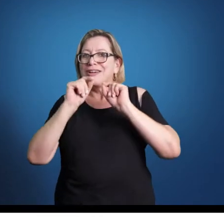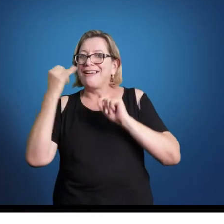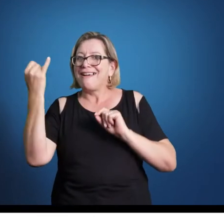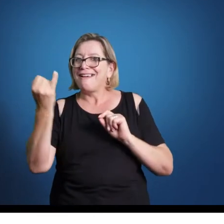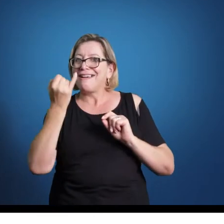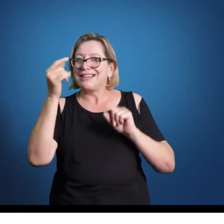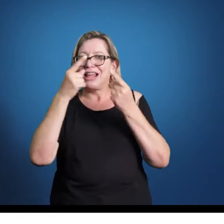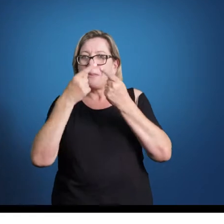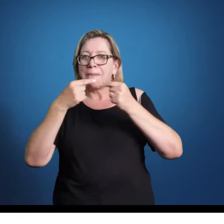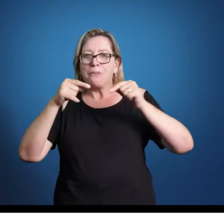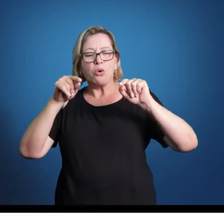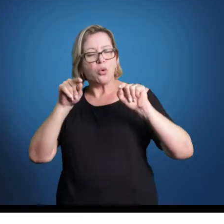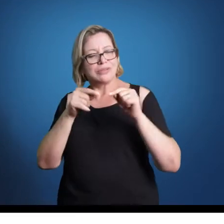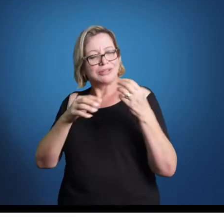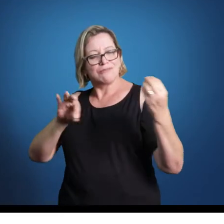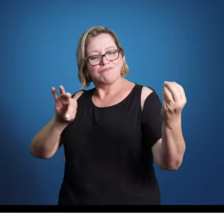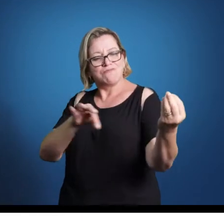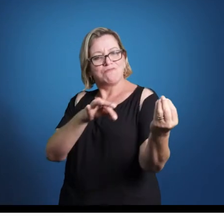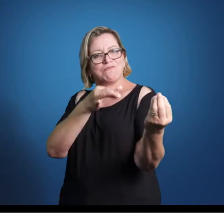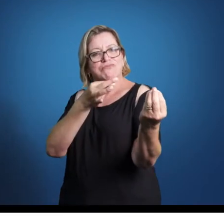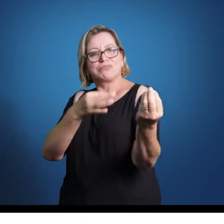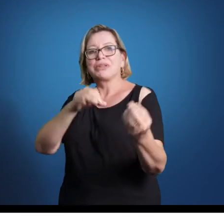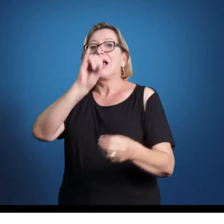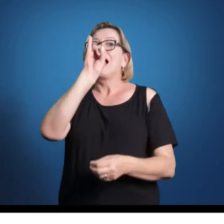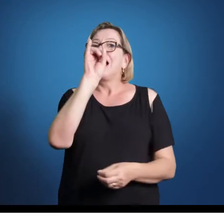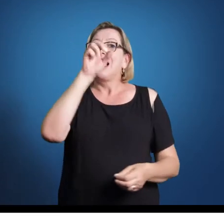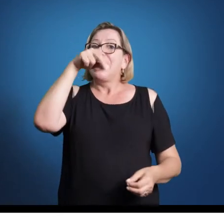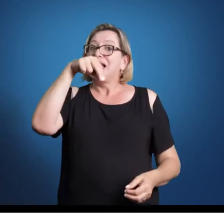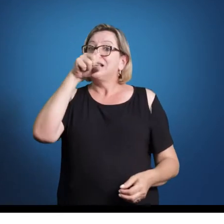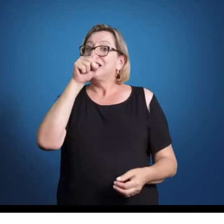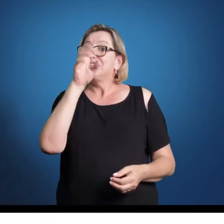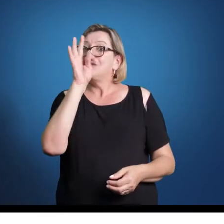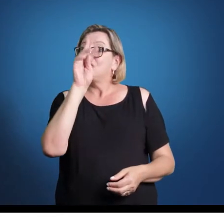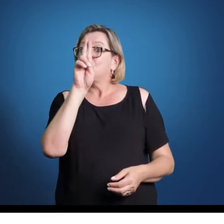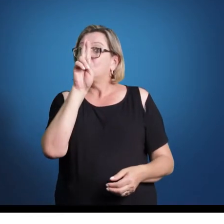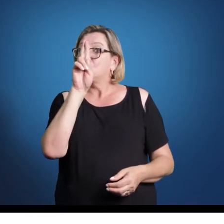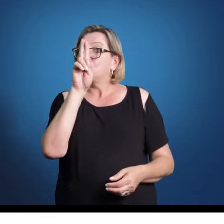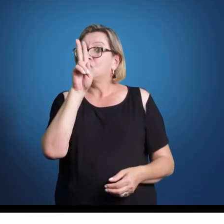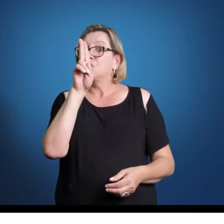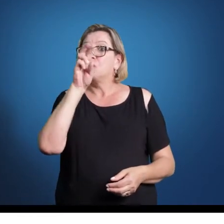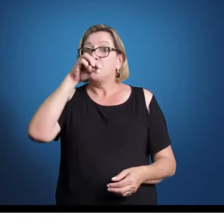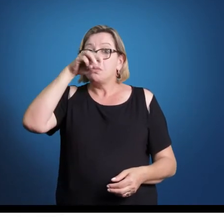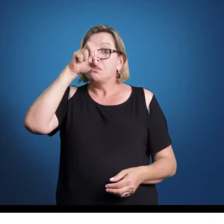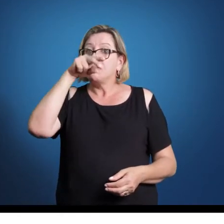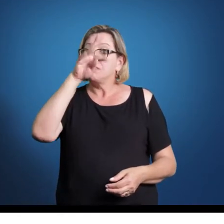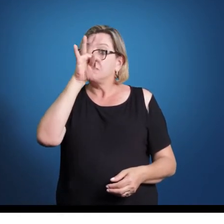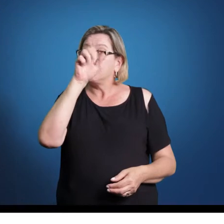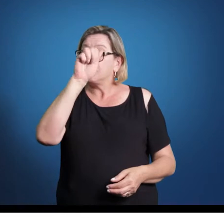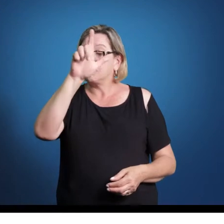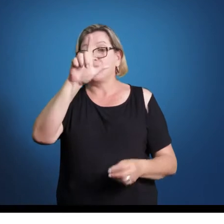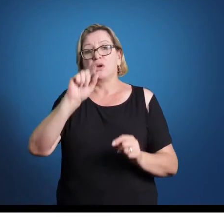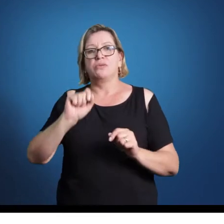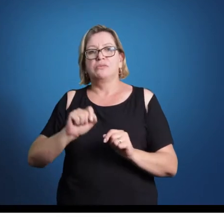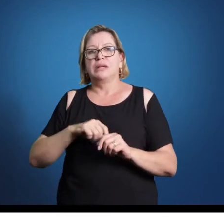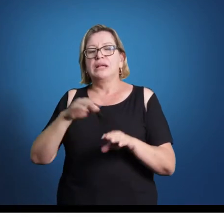da música clássica. Então, ela é predominantemente instrumental. Outra característica que é semelhante ao barroco